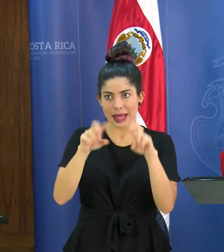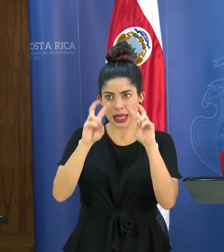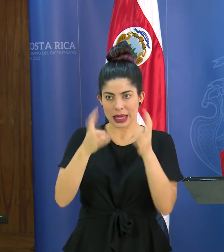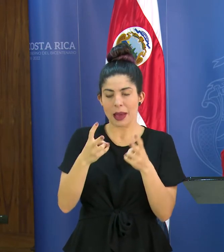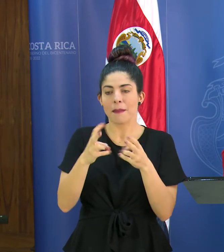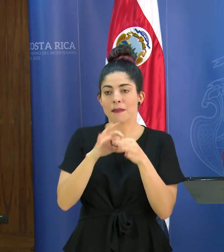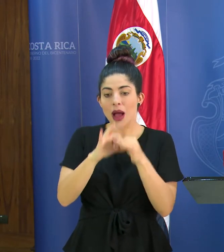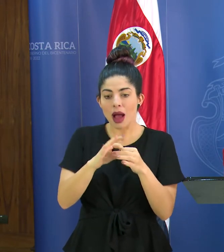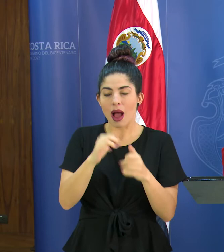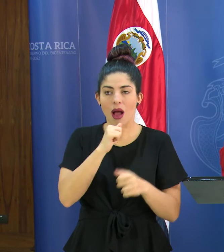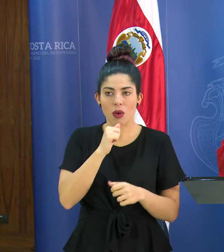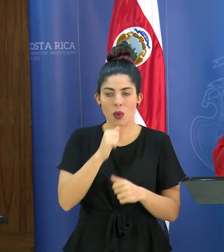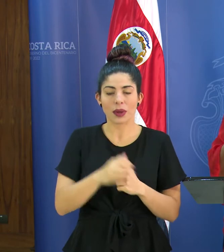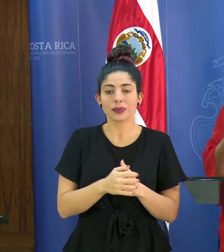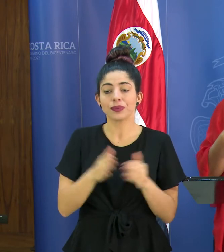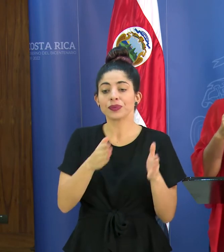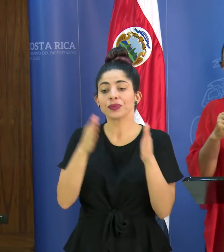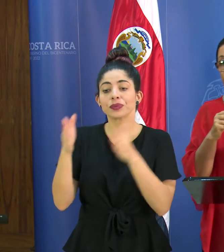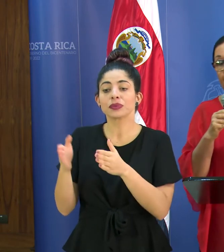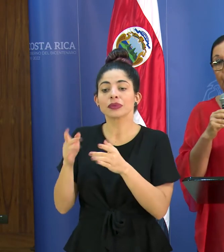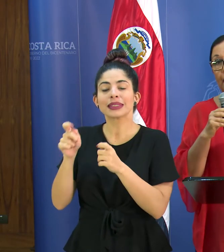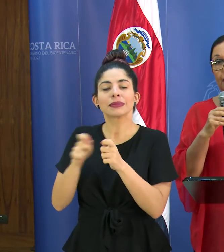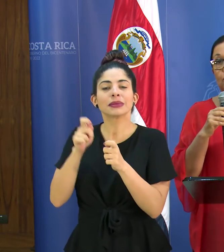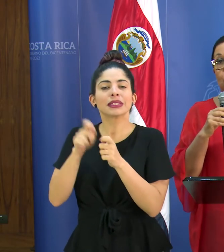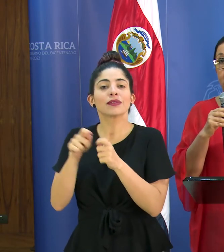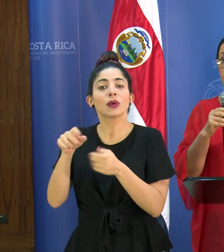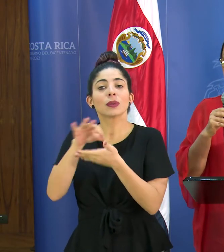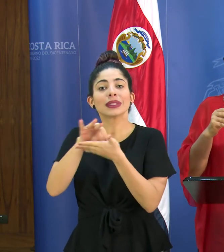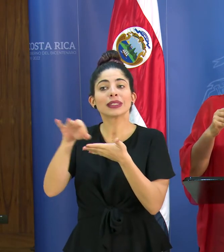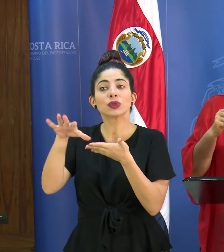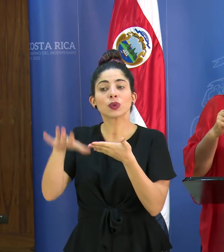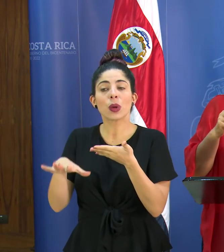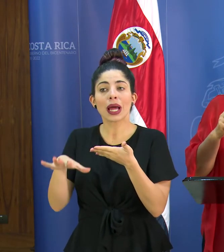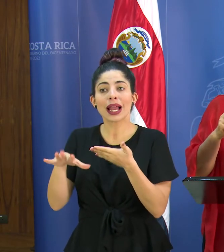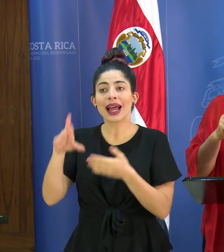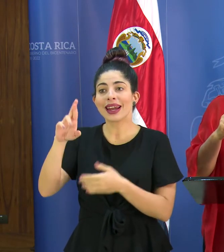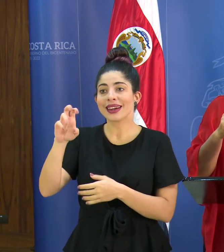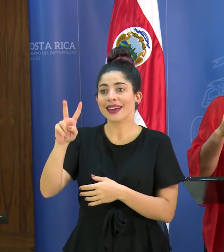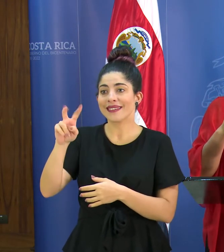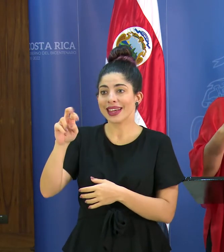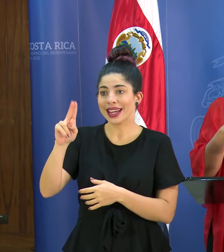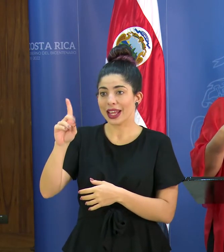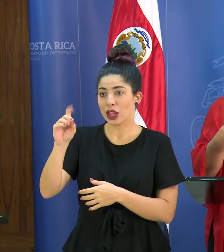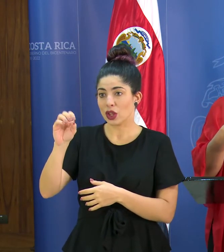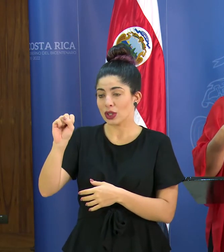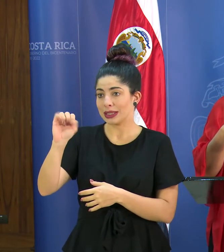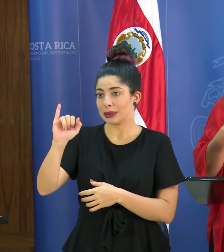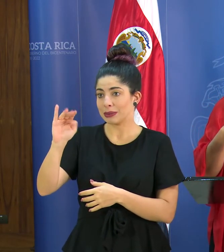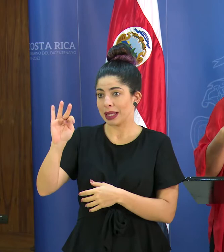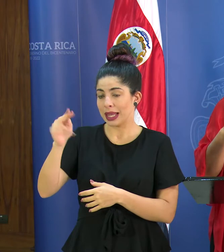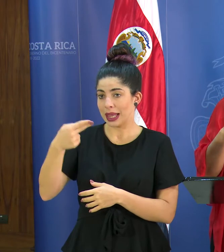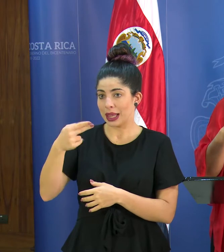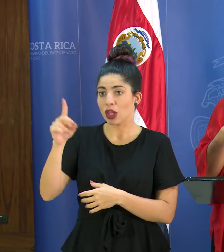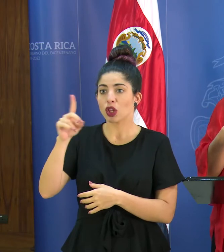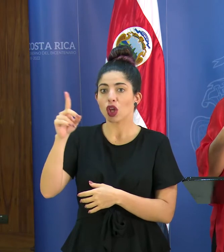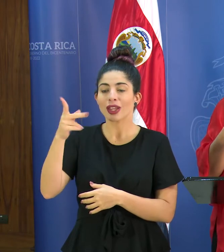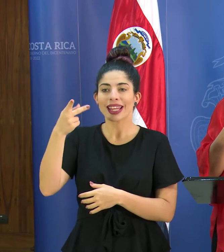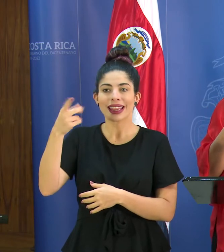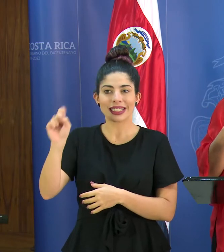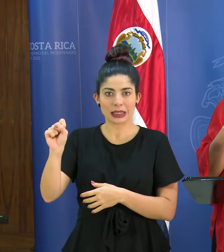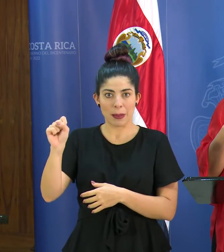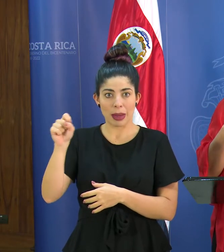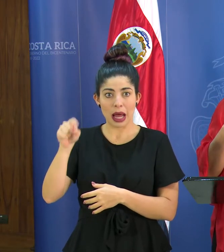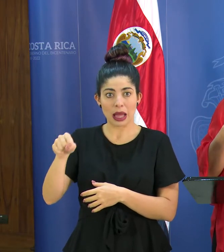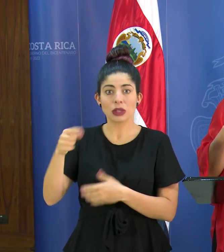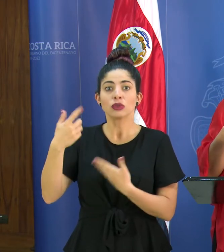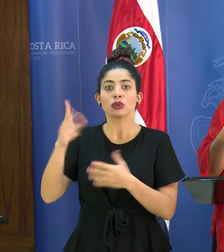con respecto al agua en el caso particular de la escuela reverendo Smith en el porvenir de desamparados se está